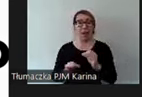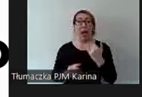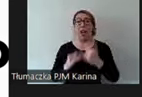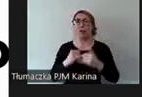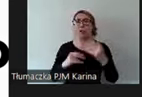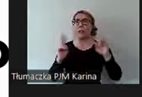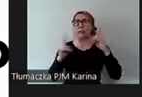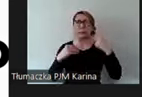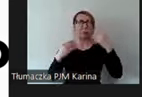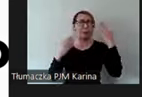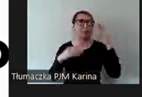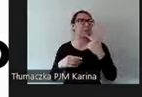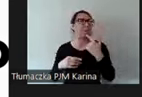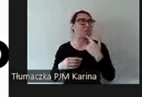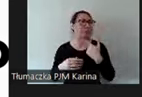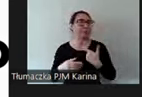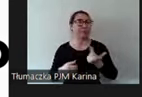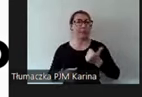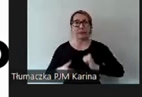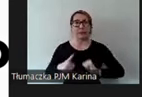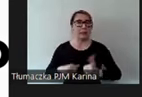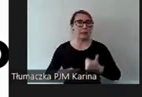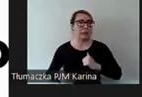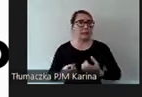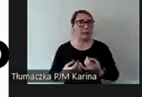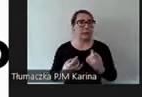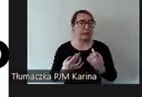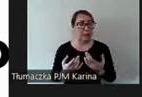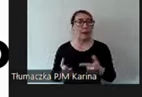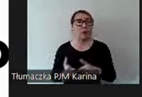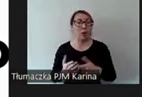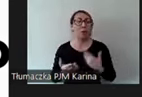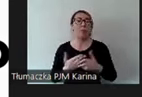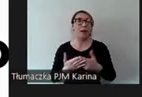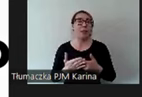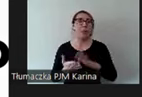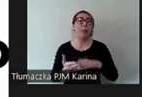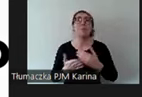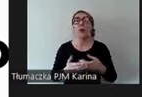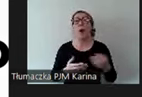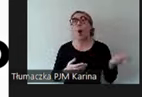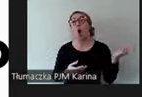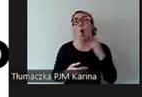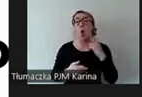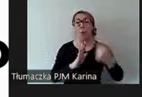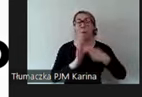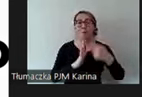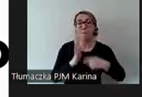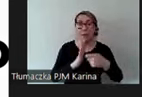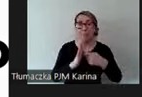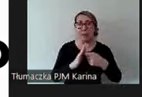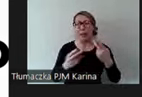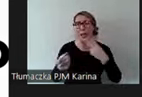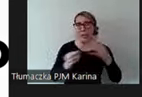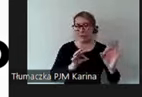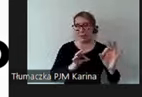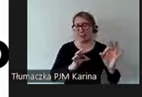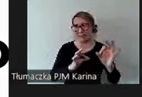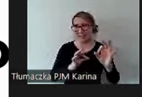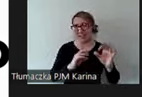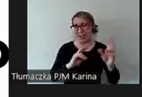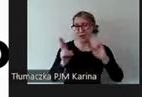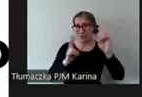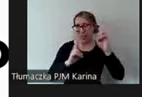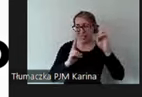nas frustrację. To dlatego manipuluje się dźwiękami w pororach. Wyłączcie sobie kiedyś ścieżkę dźwiękową w